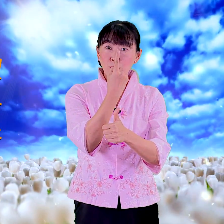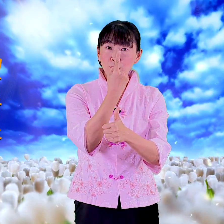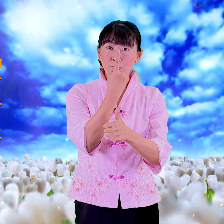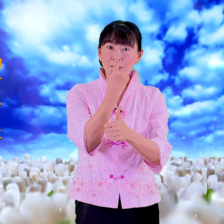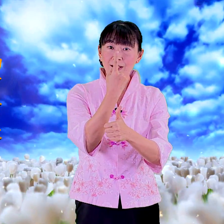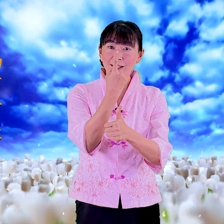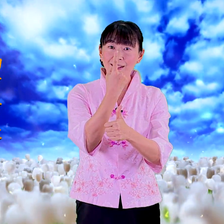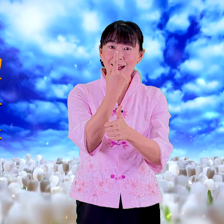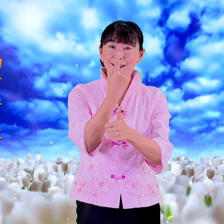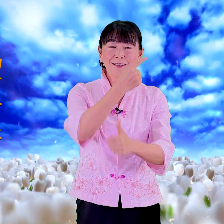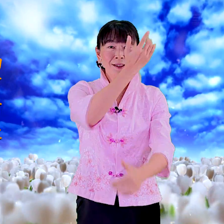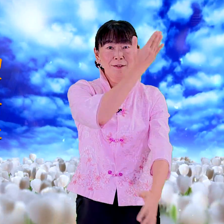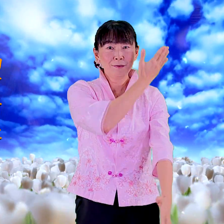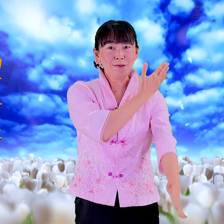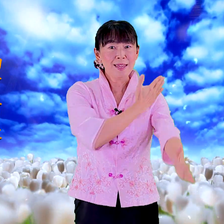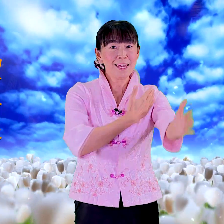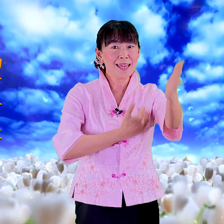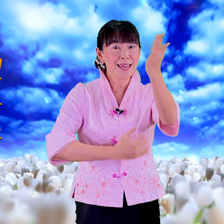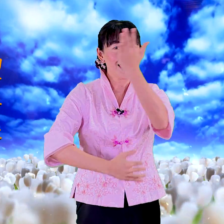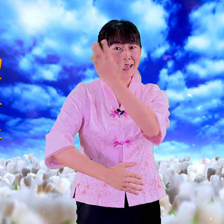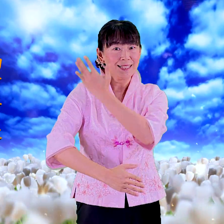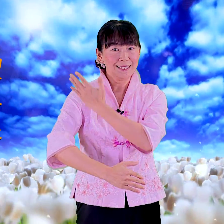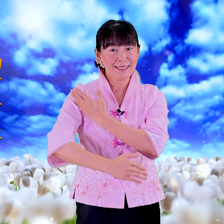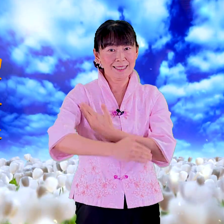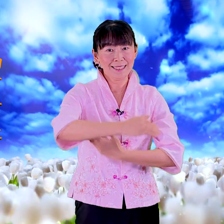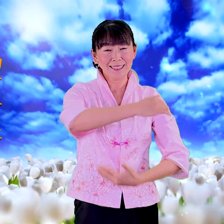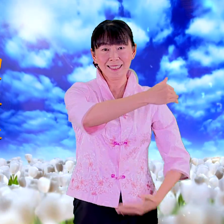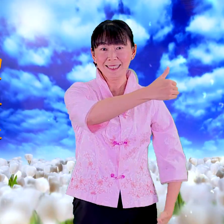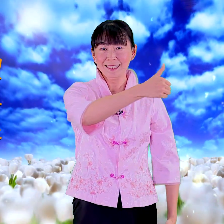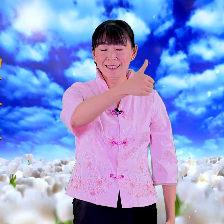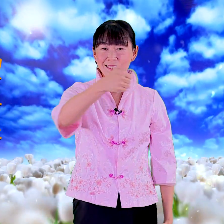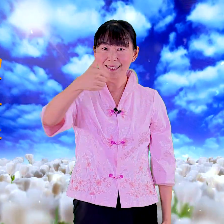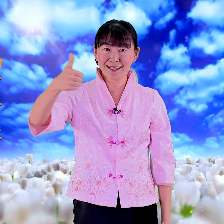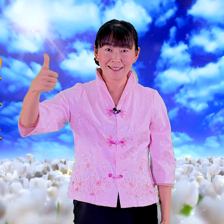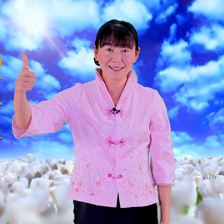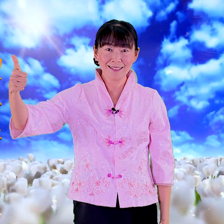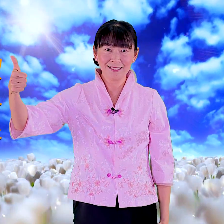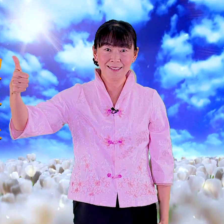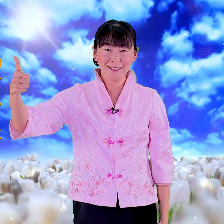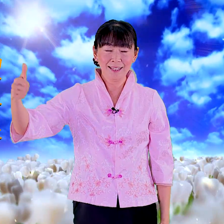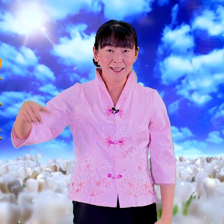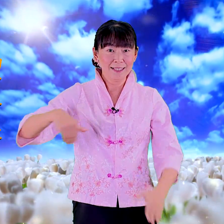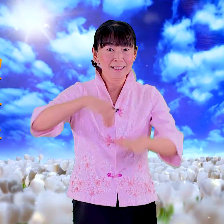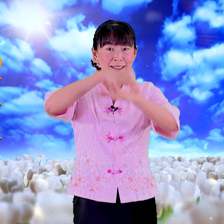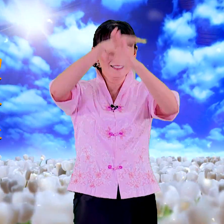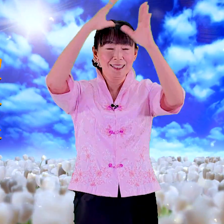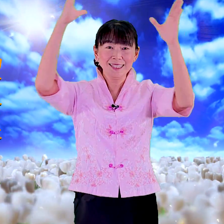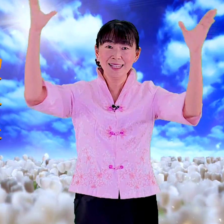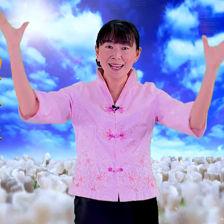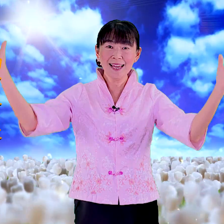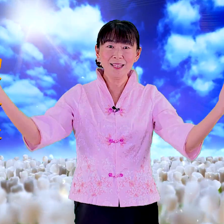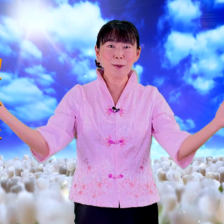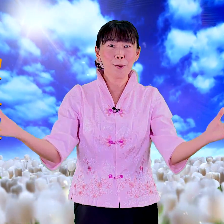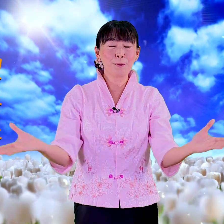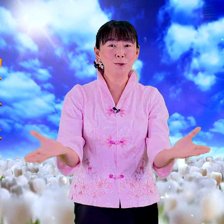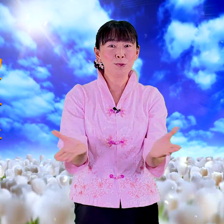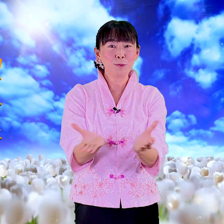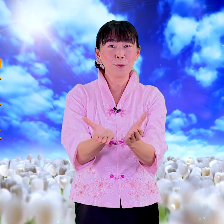好废极者皆有所